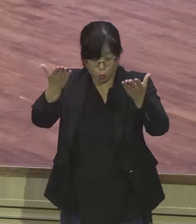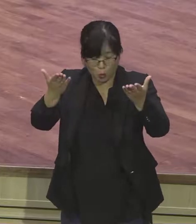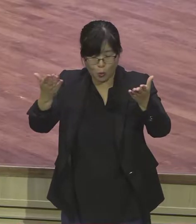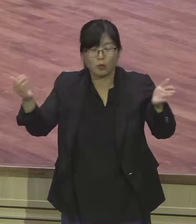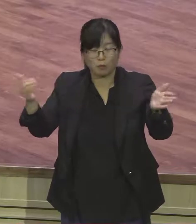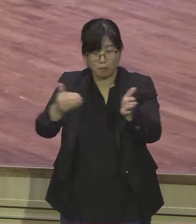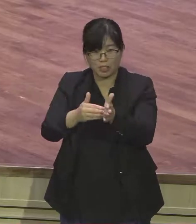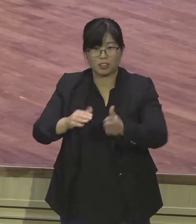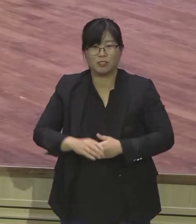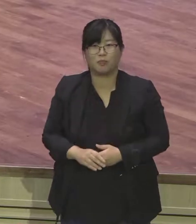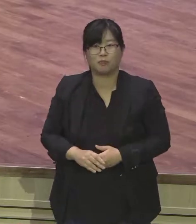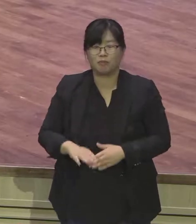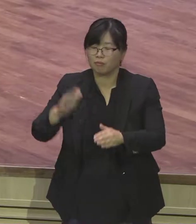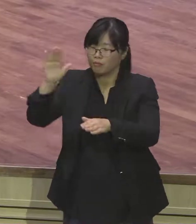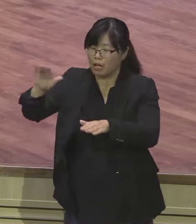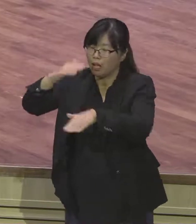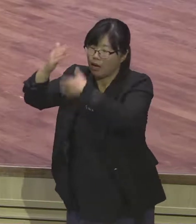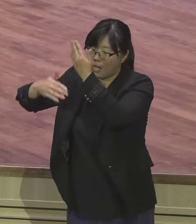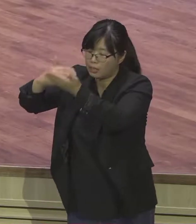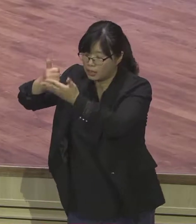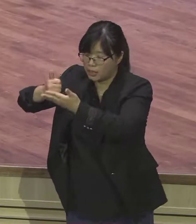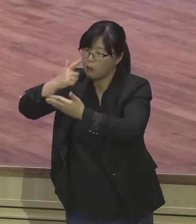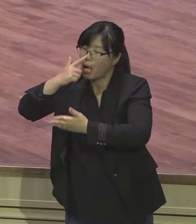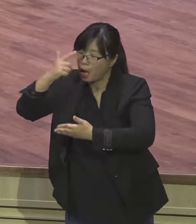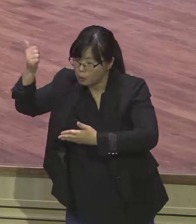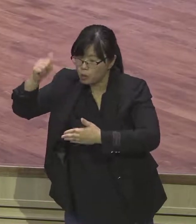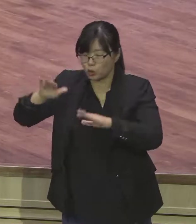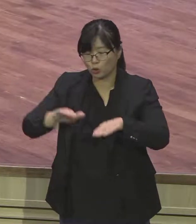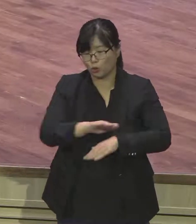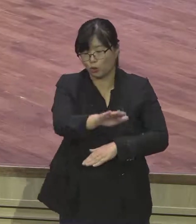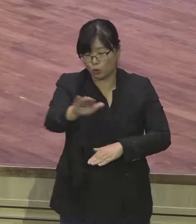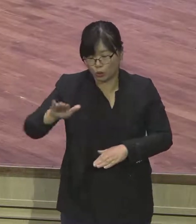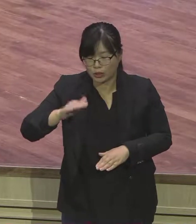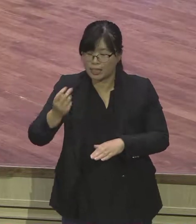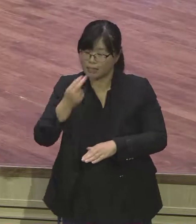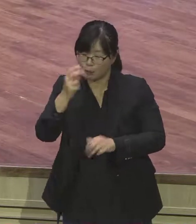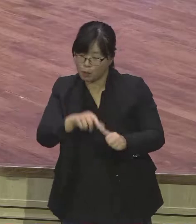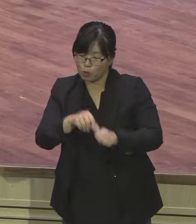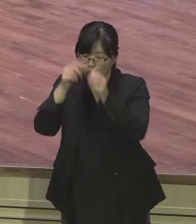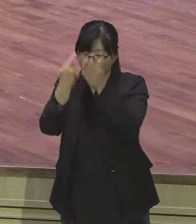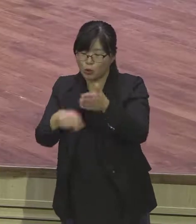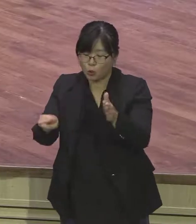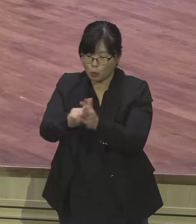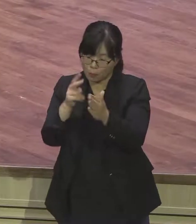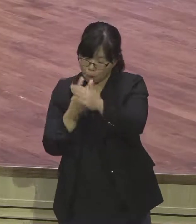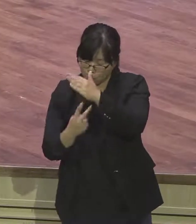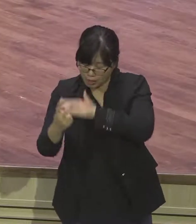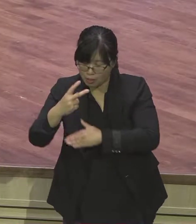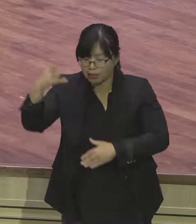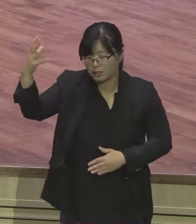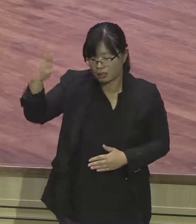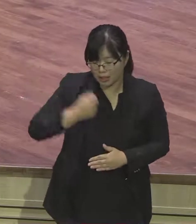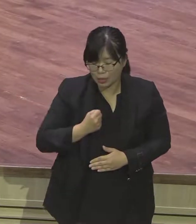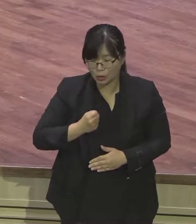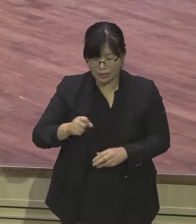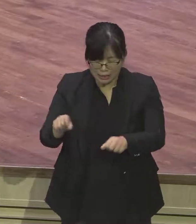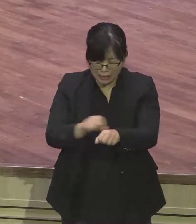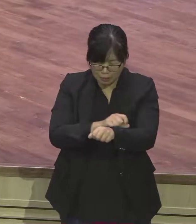우리 정말로 생명을 살리는 비전이라는 제모로 말씀을 전개했는데 특별 우리 영계의 심리아 기도에 나올 정도로